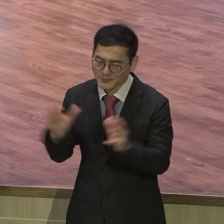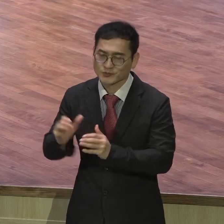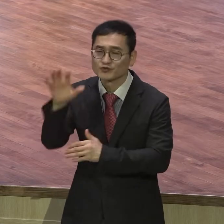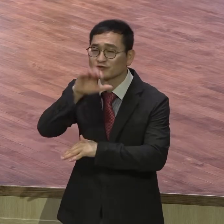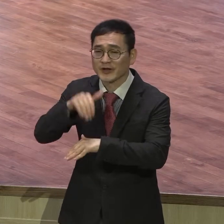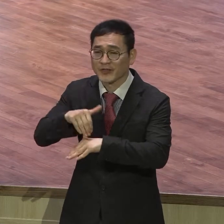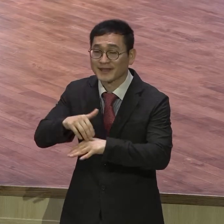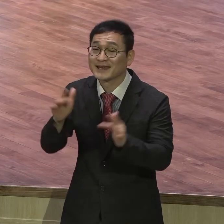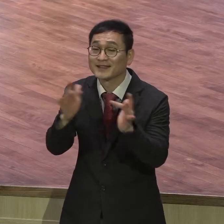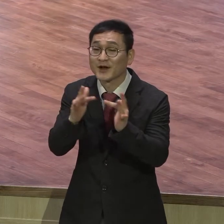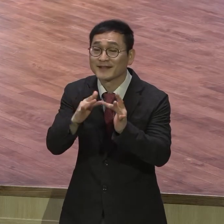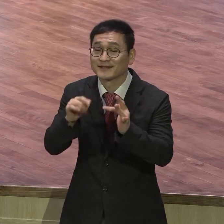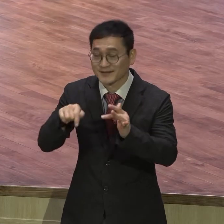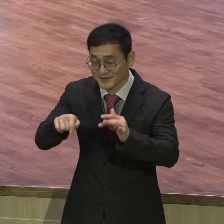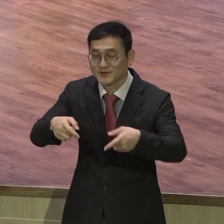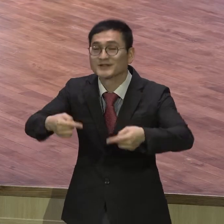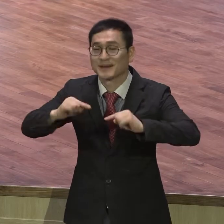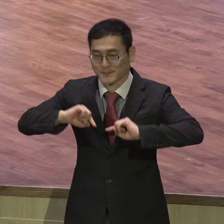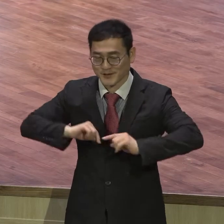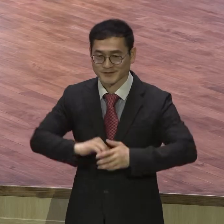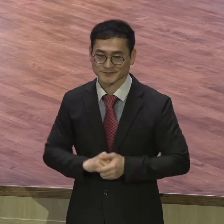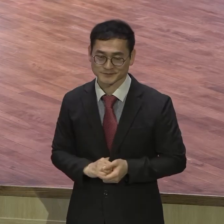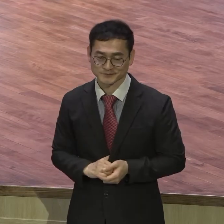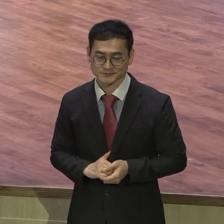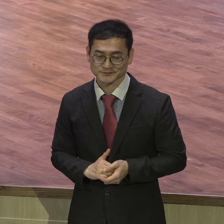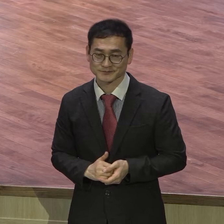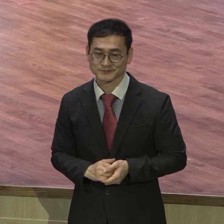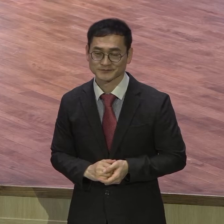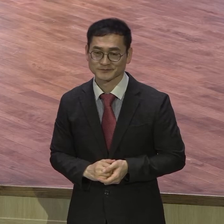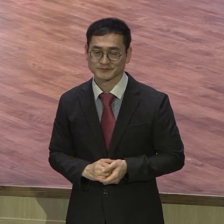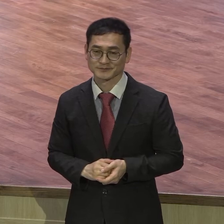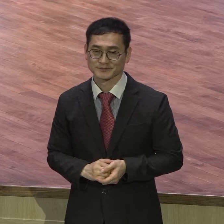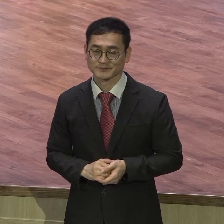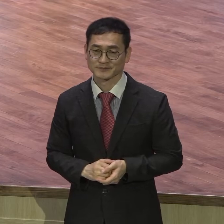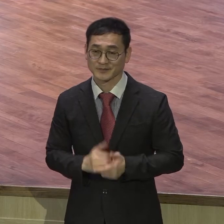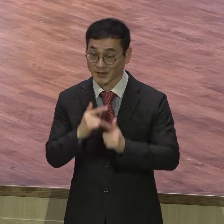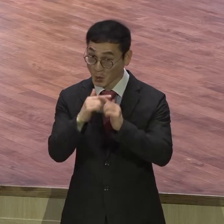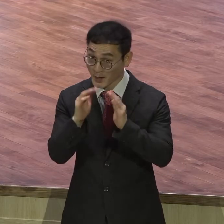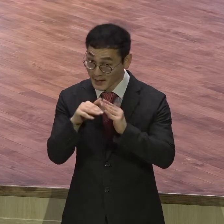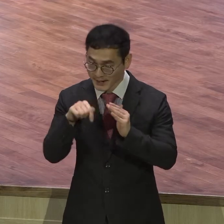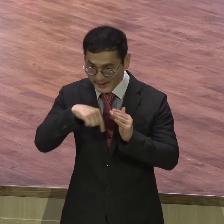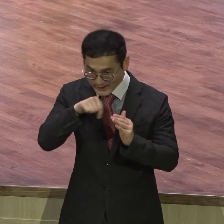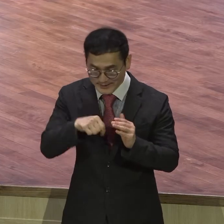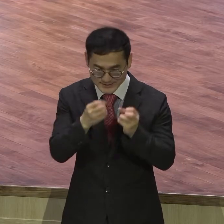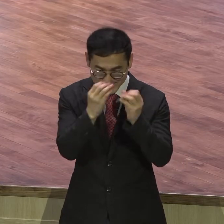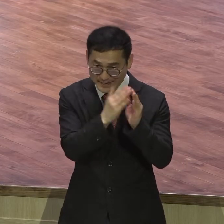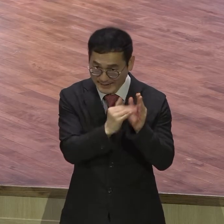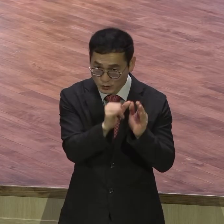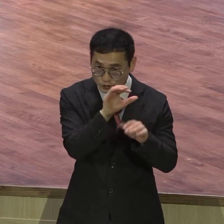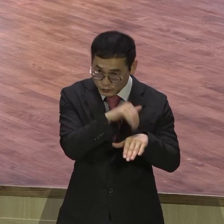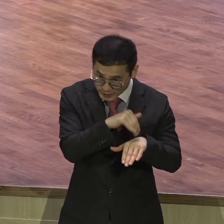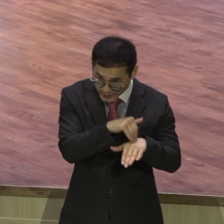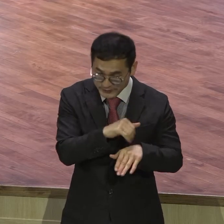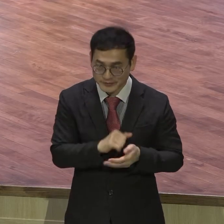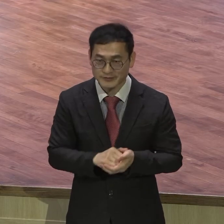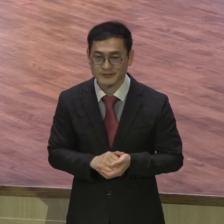여러분 참여하시기 바라고 교회적으로도 새가족 훈련 사역자 조장 훈련 온라인으로 진행이 다 뜨고 있습니다